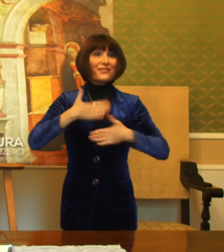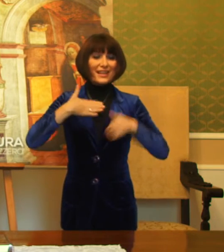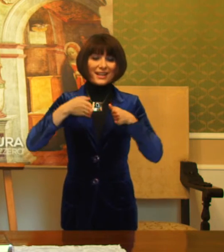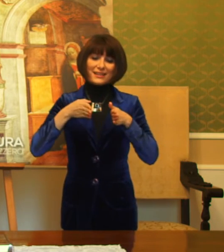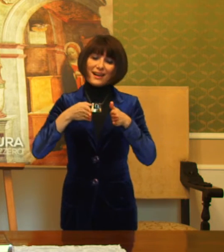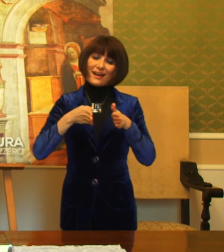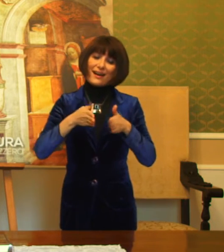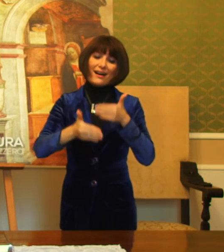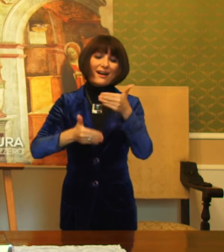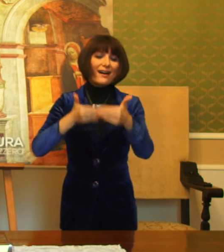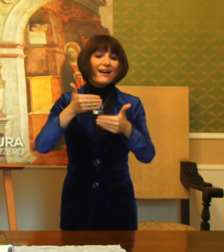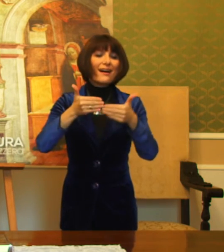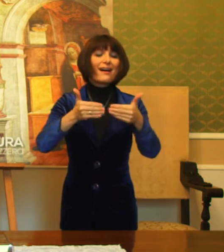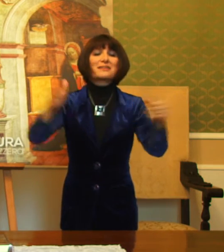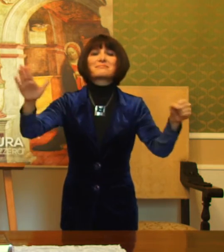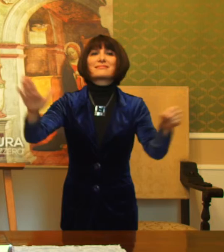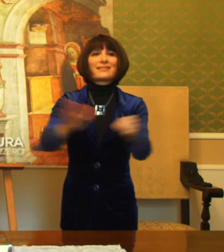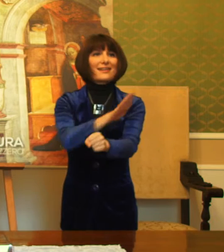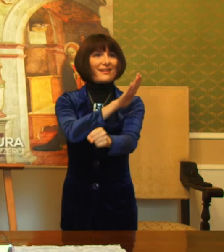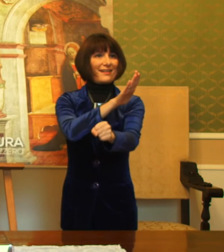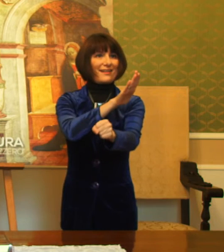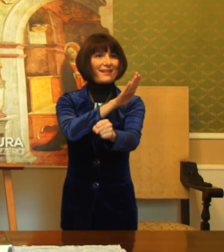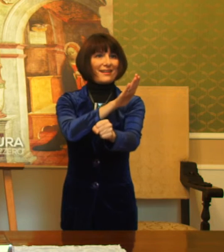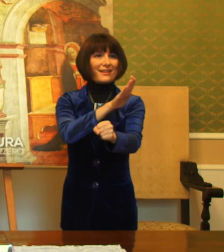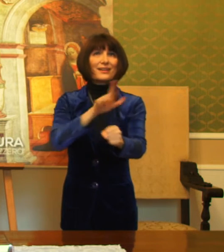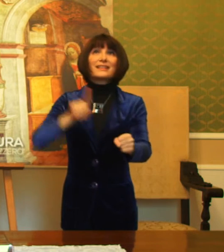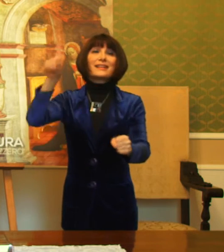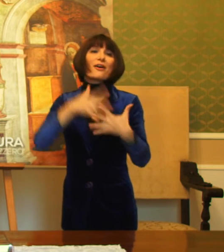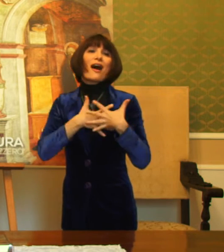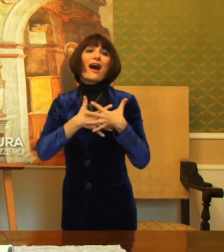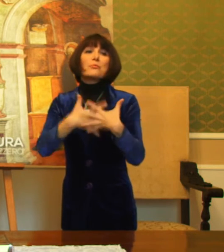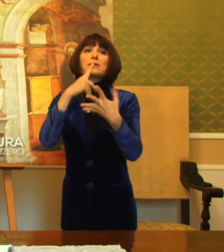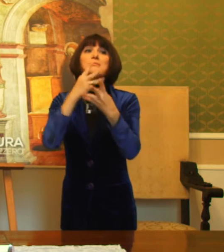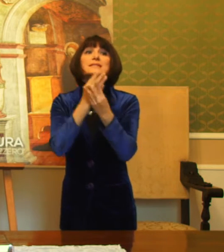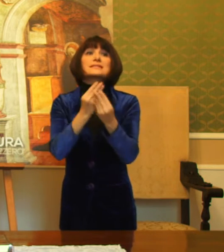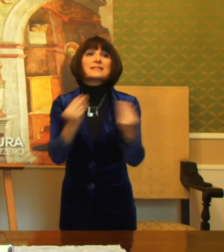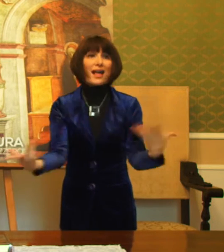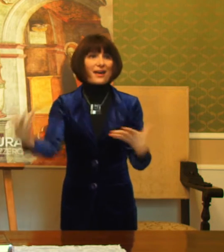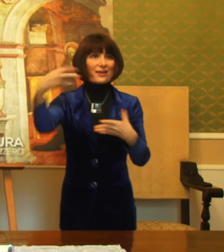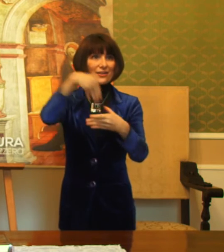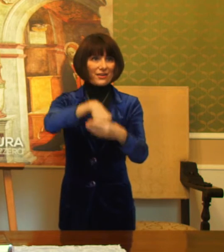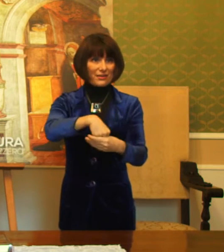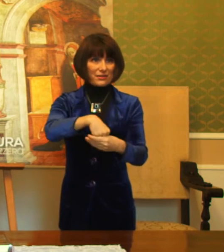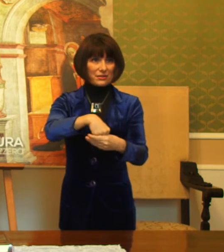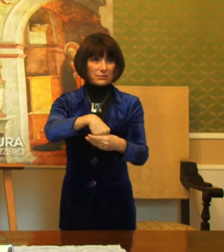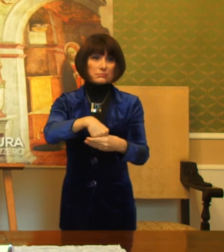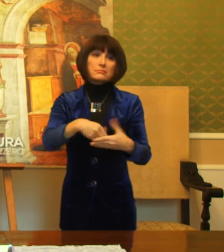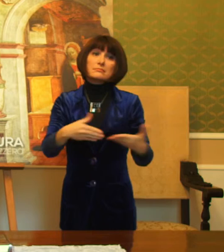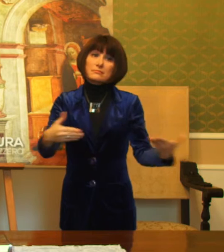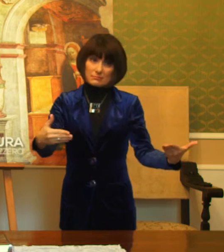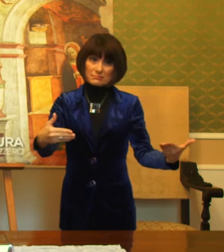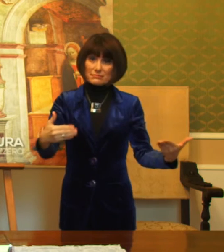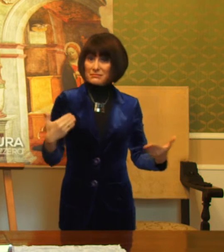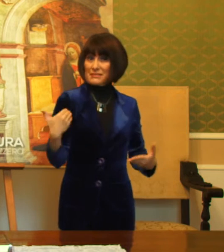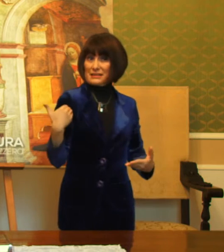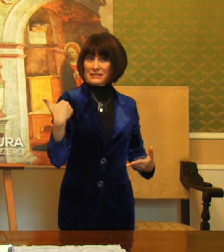la sua pienezza nel mistero dell'amore di Dio. Certo il nostro cammino in questi